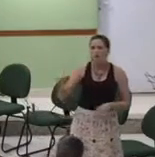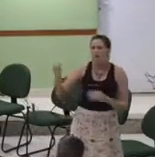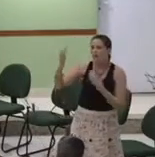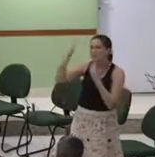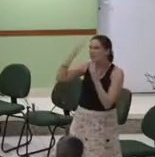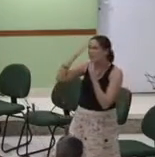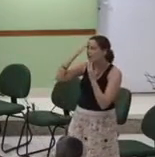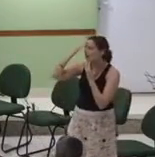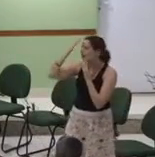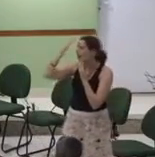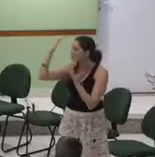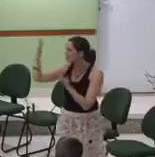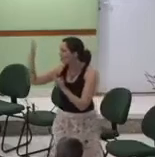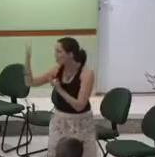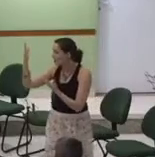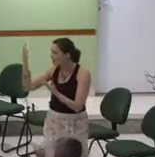Te agradeço